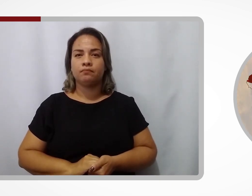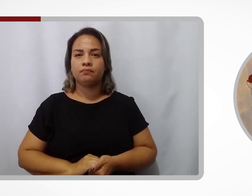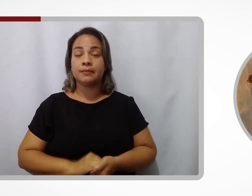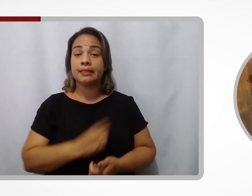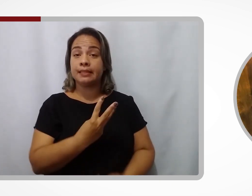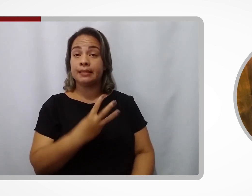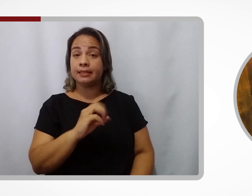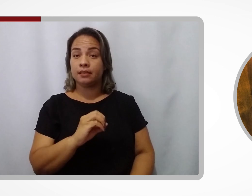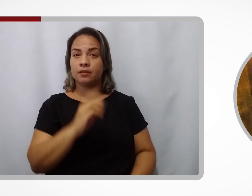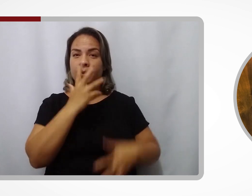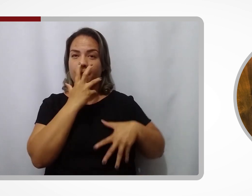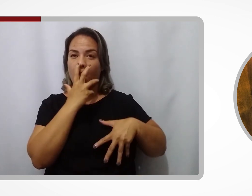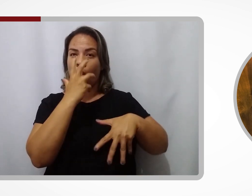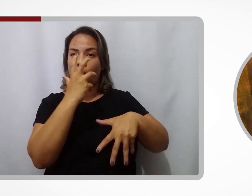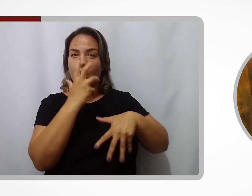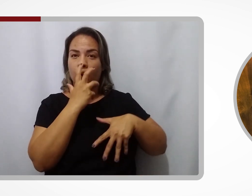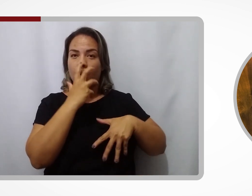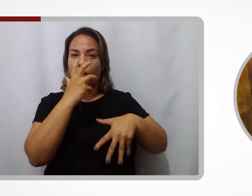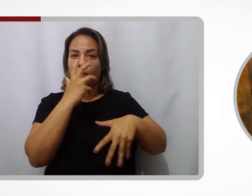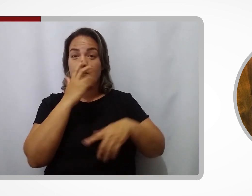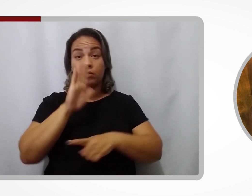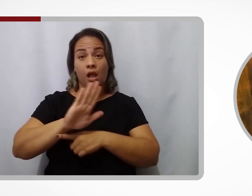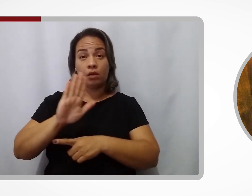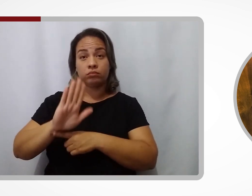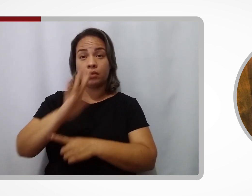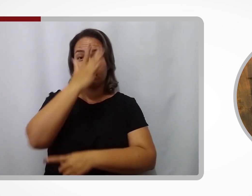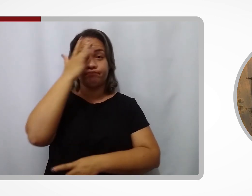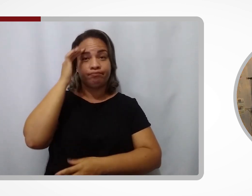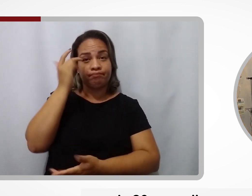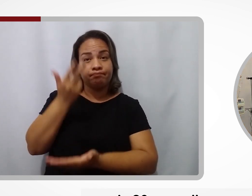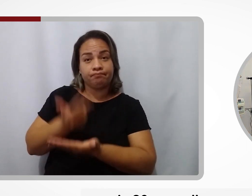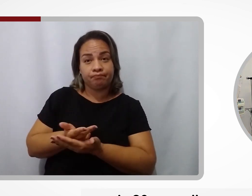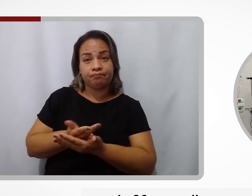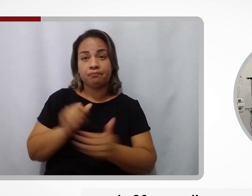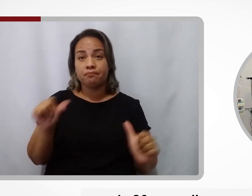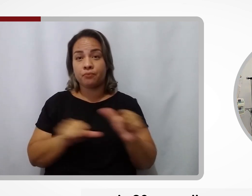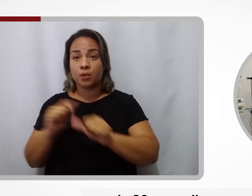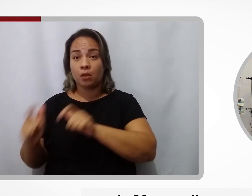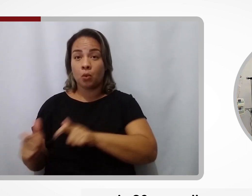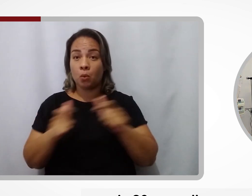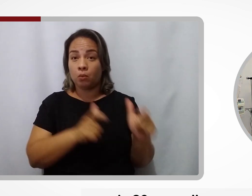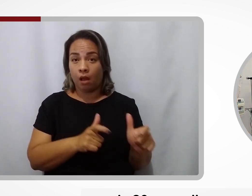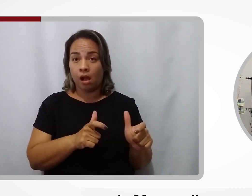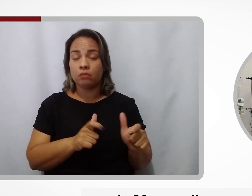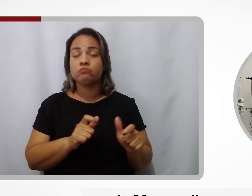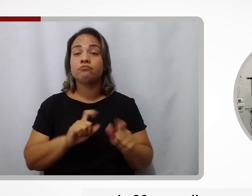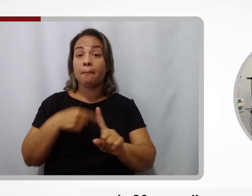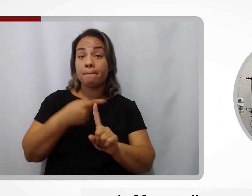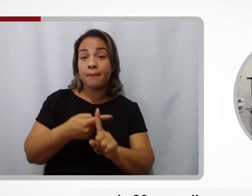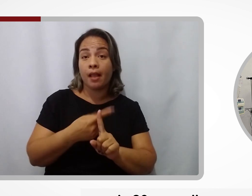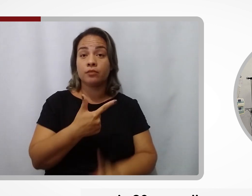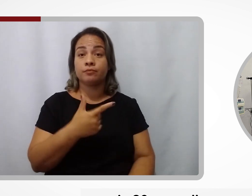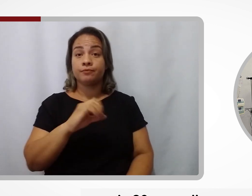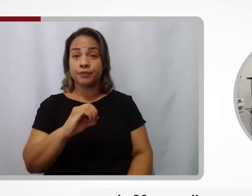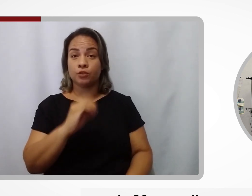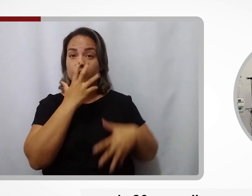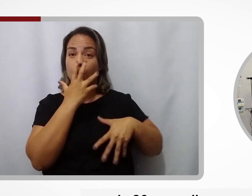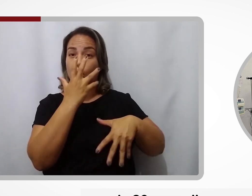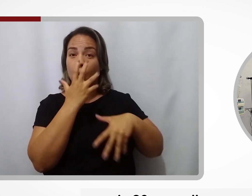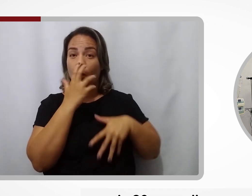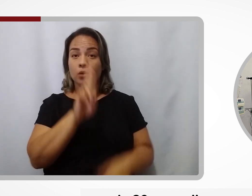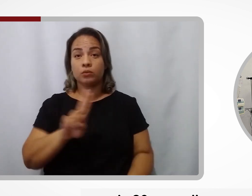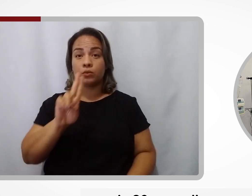São 30 ventiladores para transporte de pacientes e mais 20 aparelhos para serem